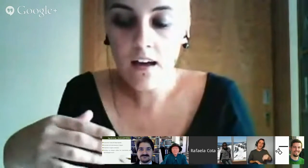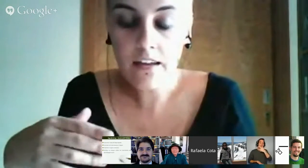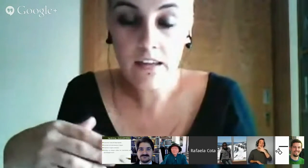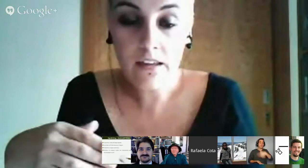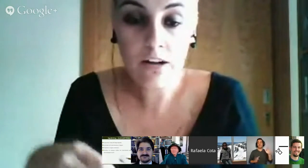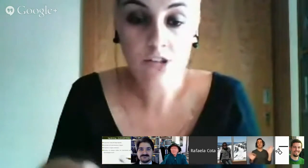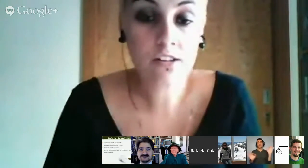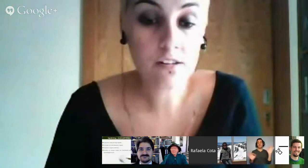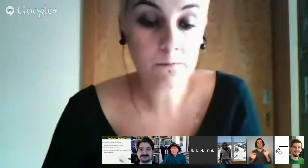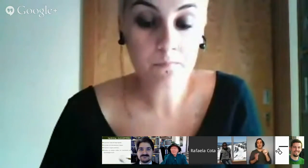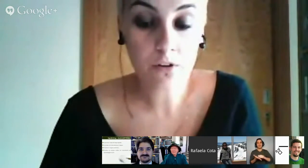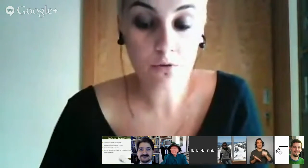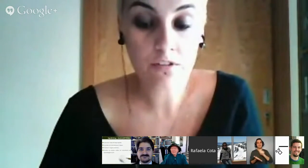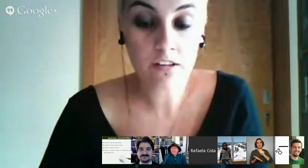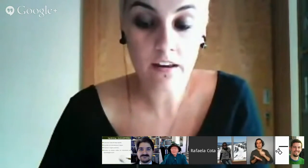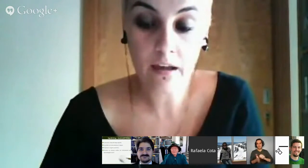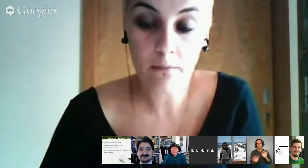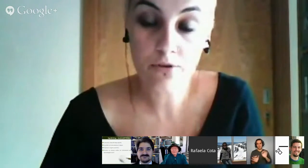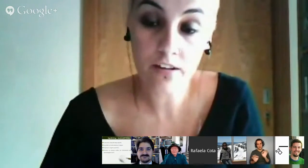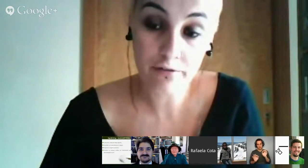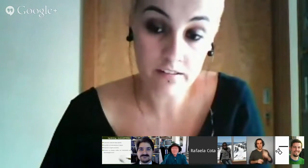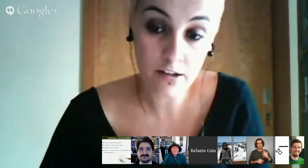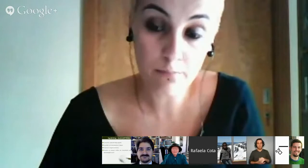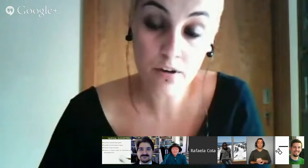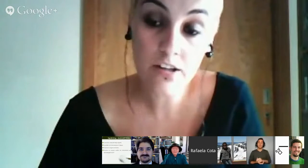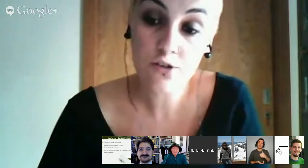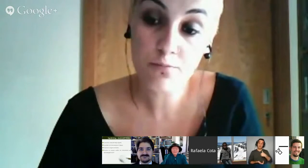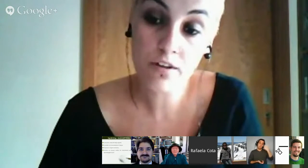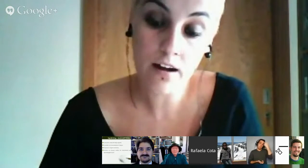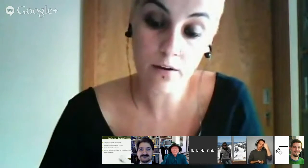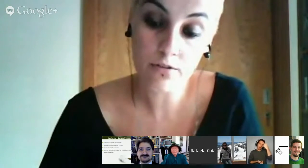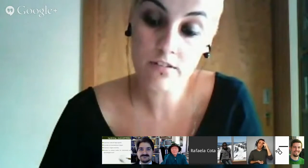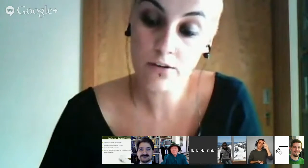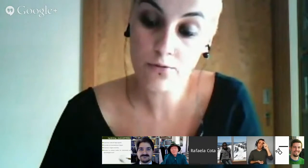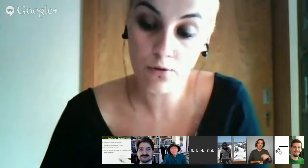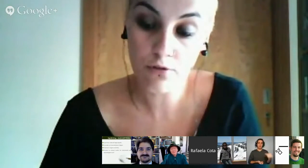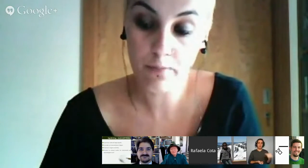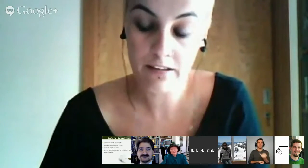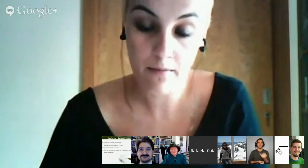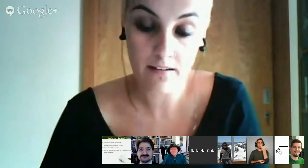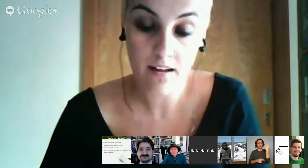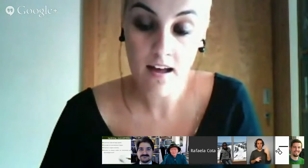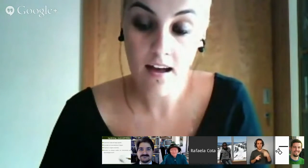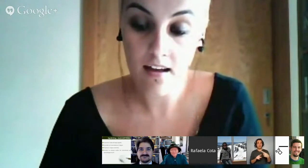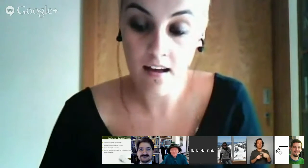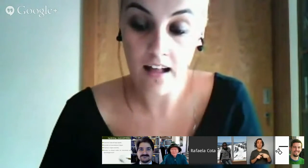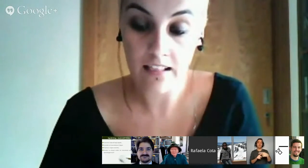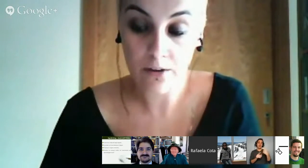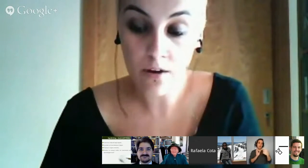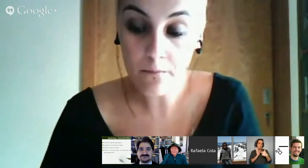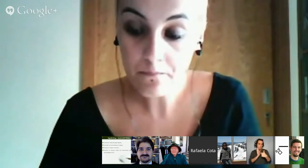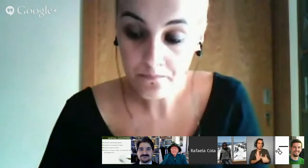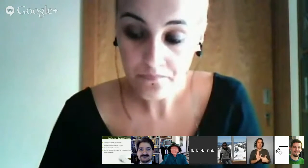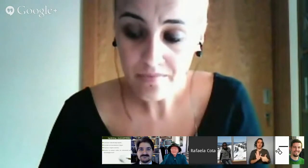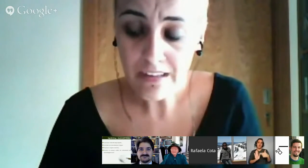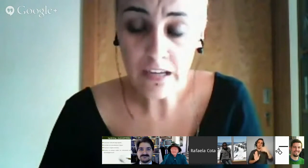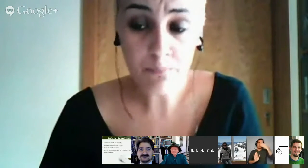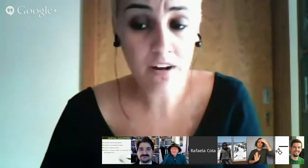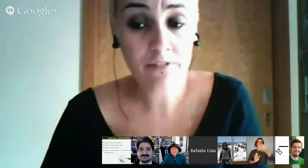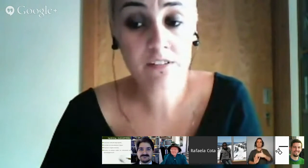E eu acho que, eu considero que é importante fazê-lo, porque isto poderá conceder um novo patamar à língua e poderá